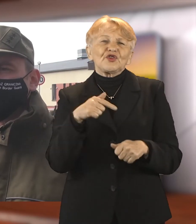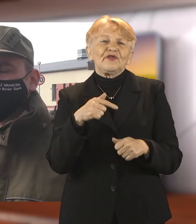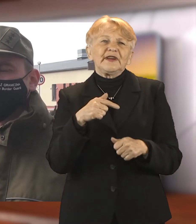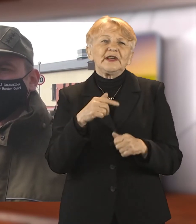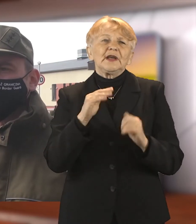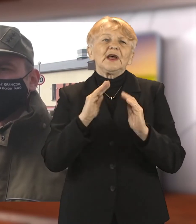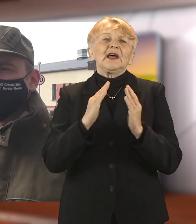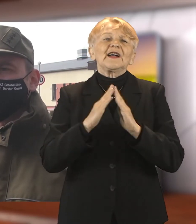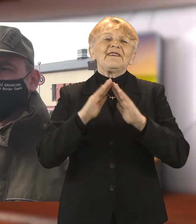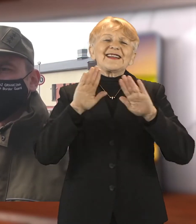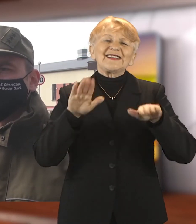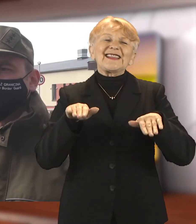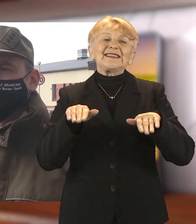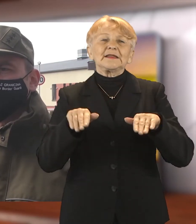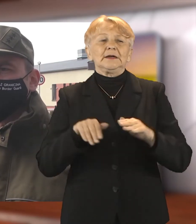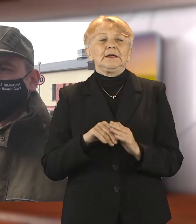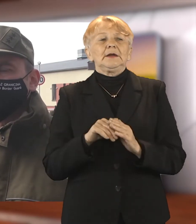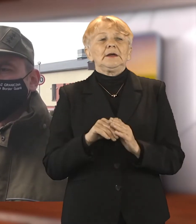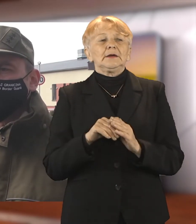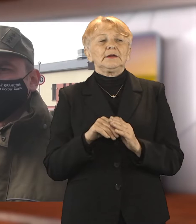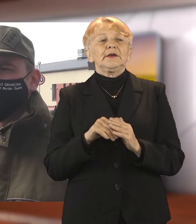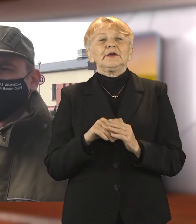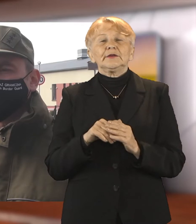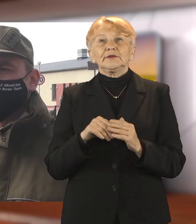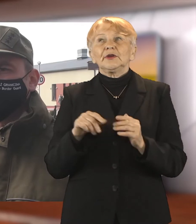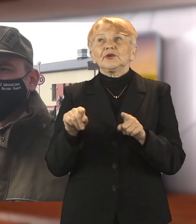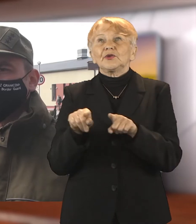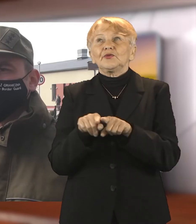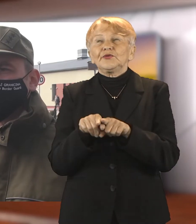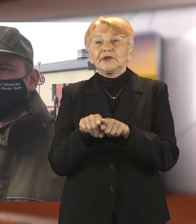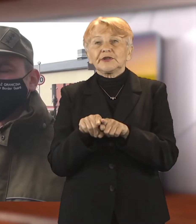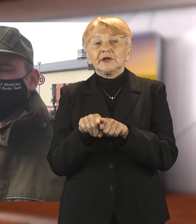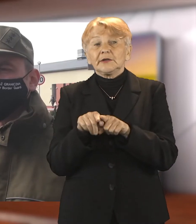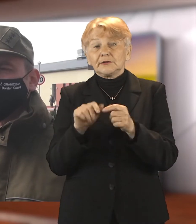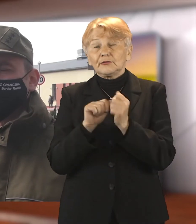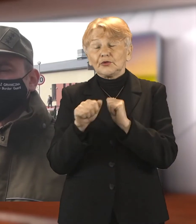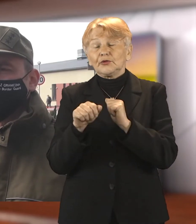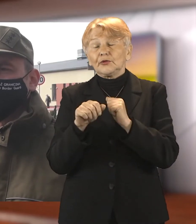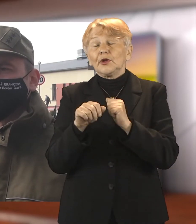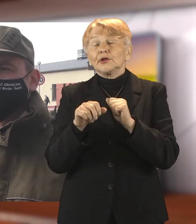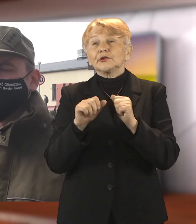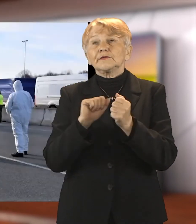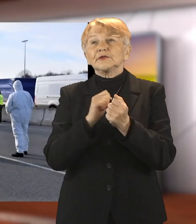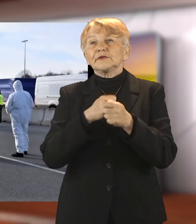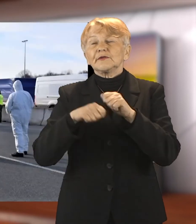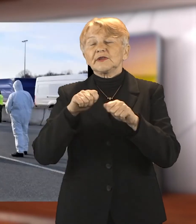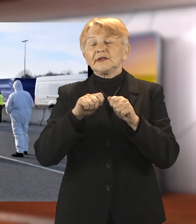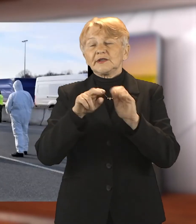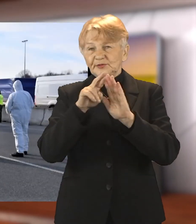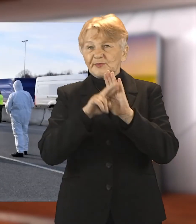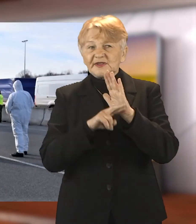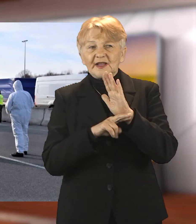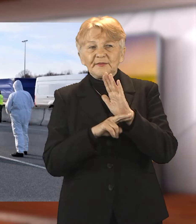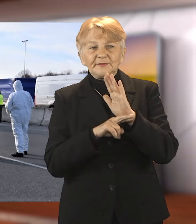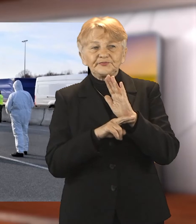zmieniającego rozporządzenie w sprawie ograniczeń, nakazów i zakazów w związku z wystąpieniem stanu epidemii. Po przyjeździe do